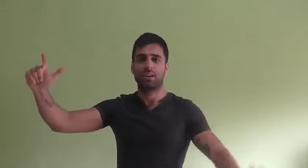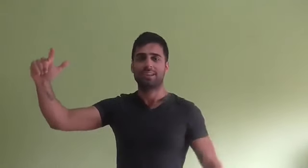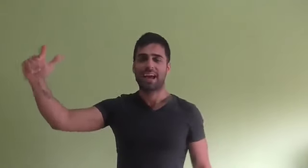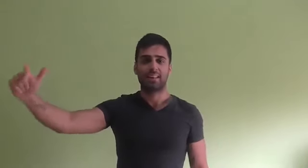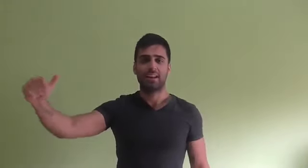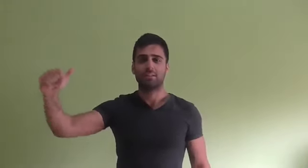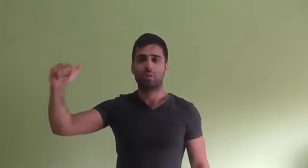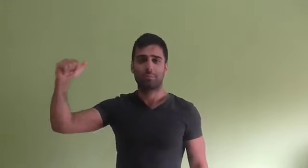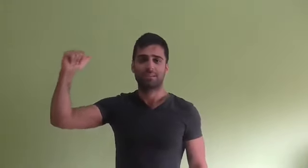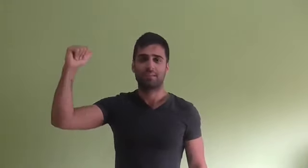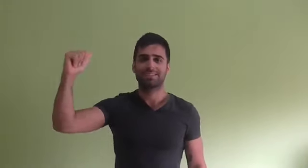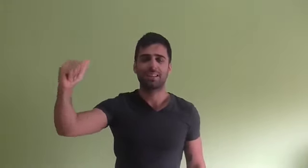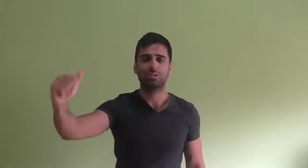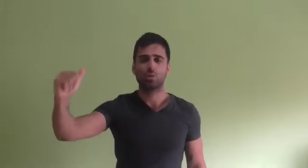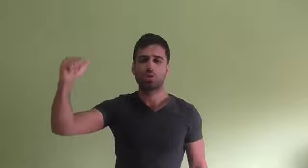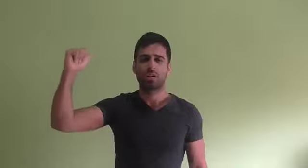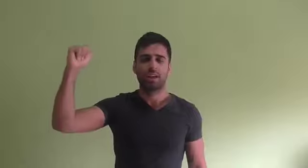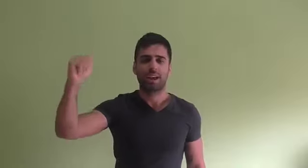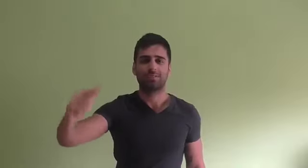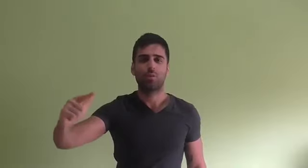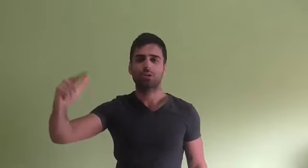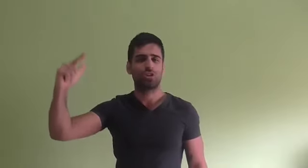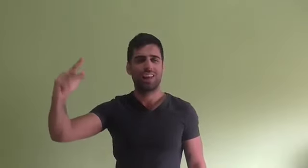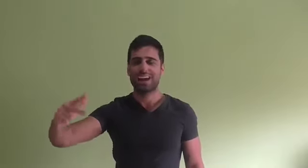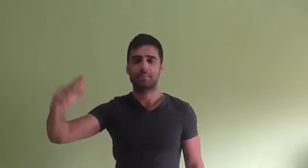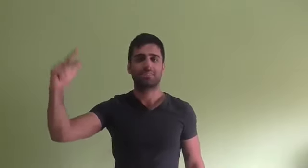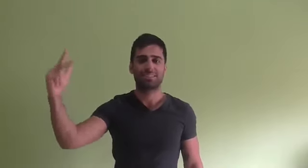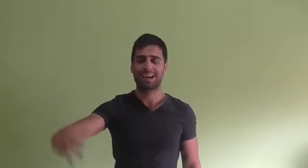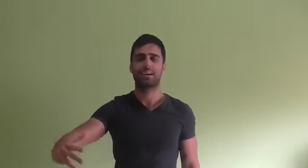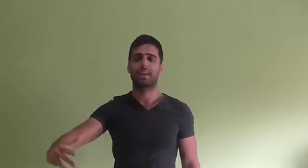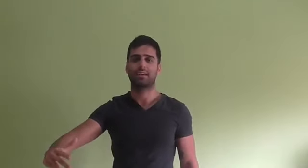sacar adelante su empresa a base de sudor, esfuerzo, lágrimas y sangre.